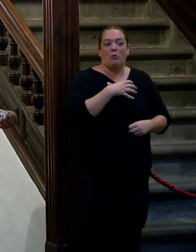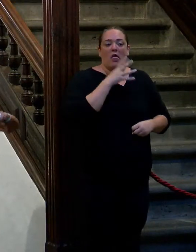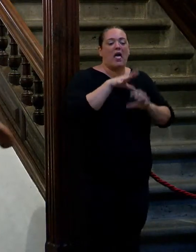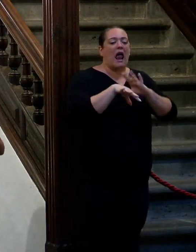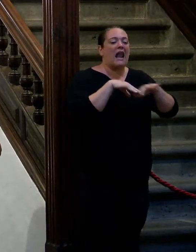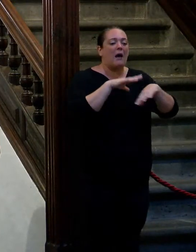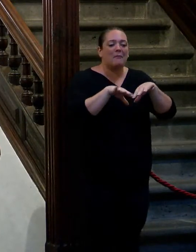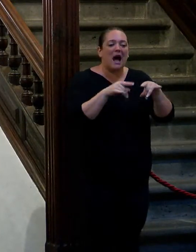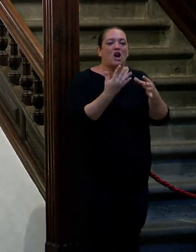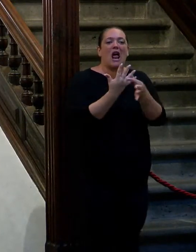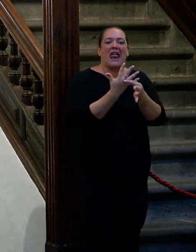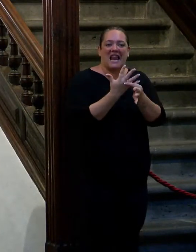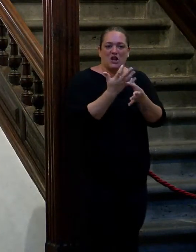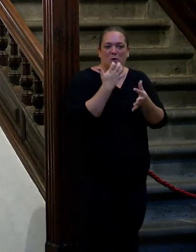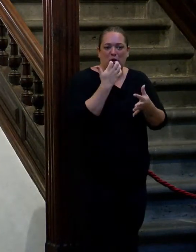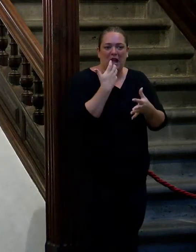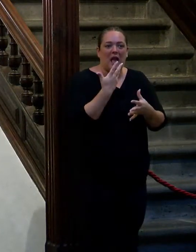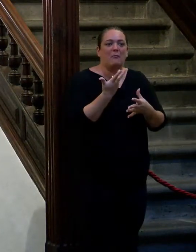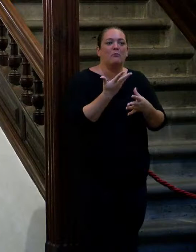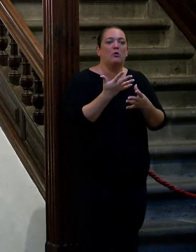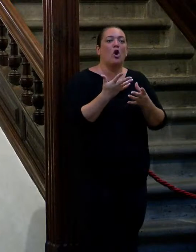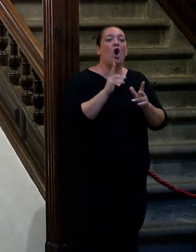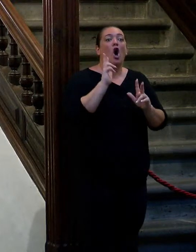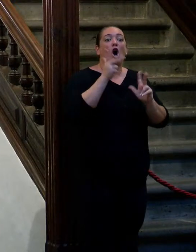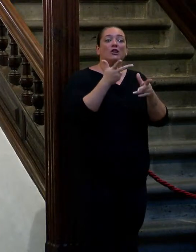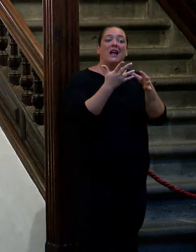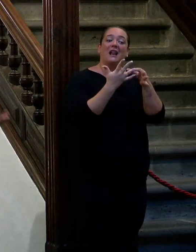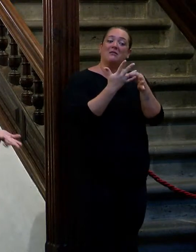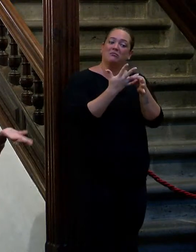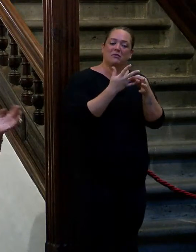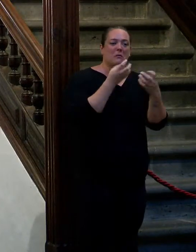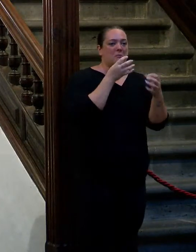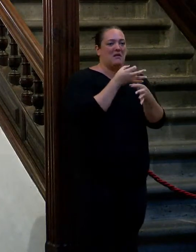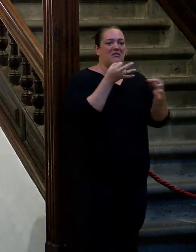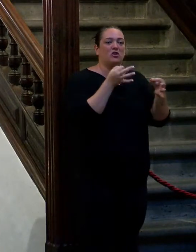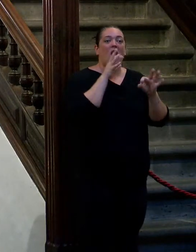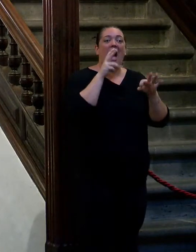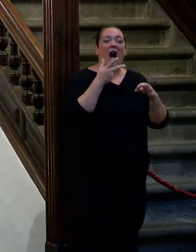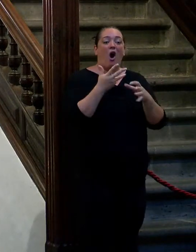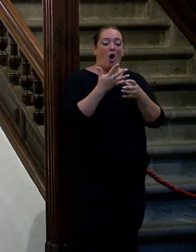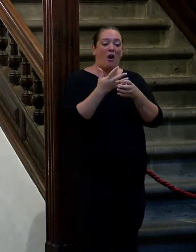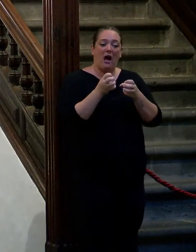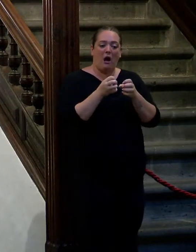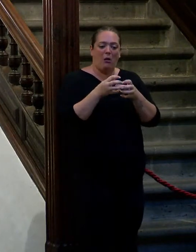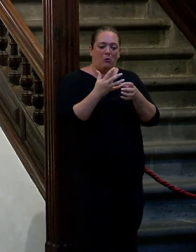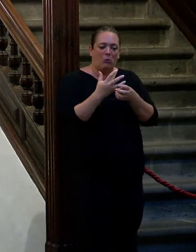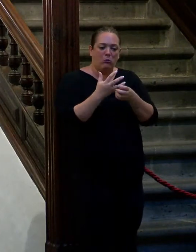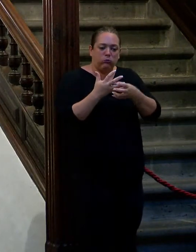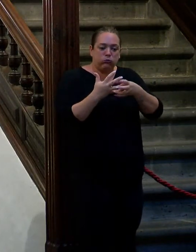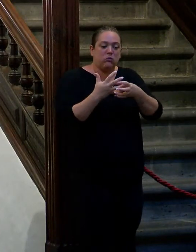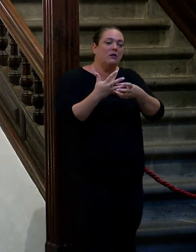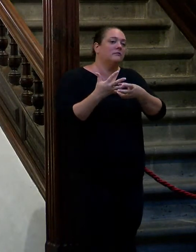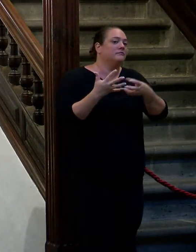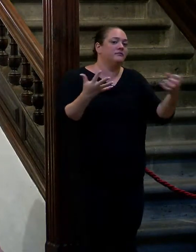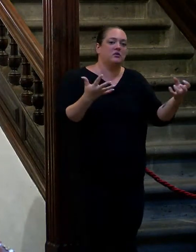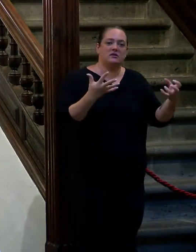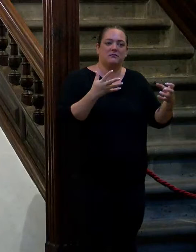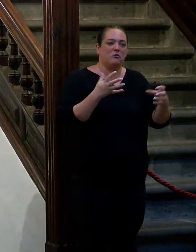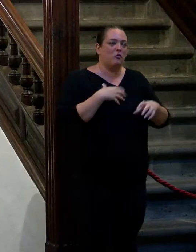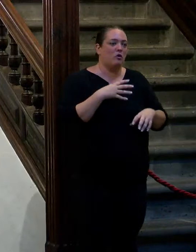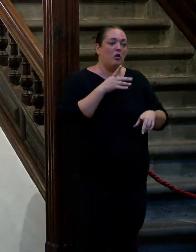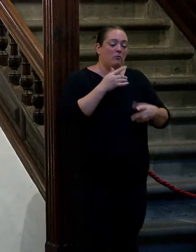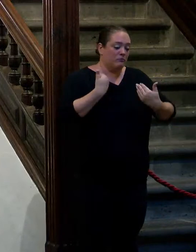manos los dedos el anillo se me cae cuando me lo pongo en el hotel ahora va a sacar y no me tengo que poner jabón hija mía problemas que tiene el cuerpo humano